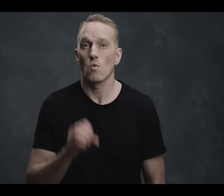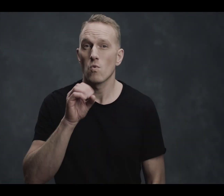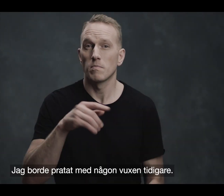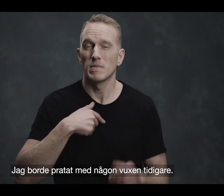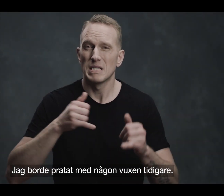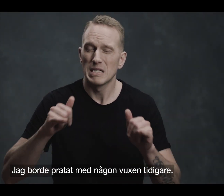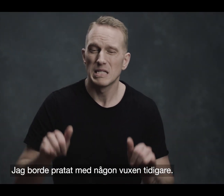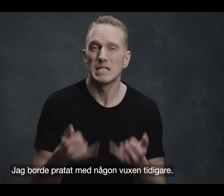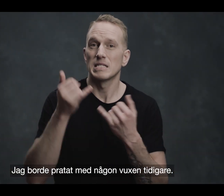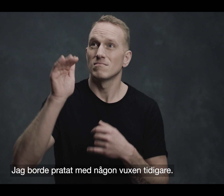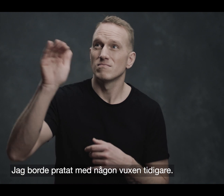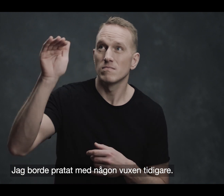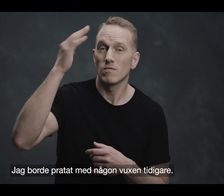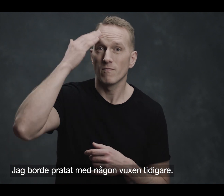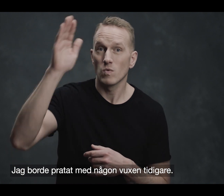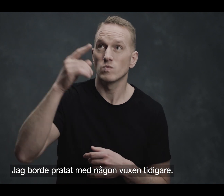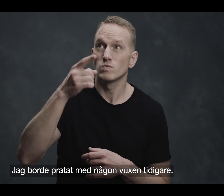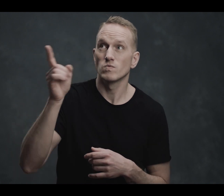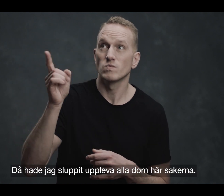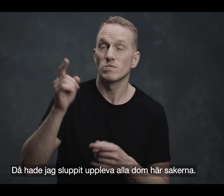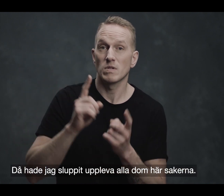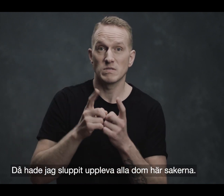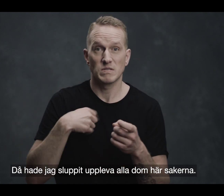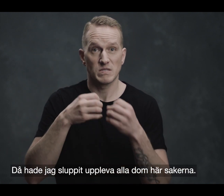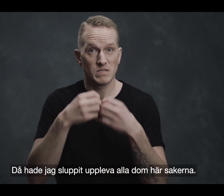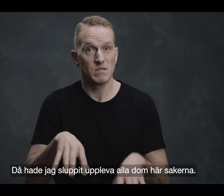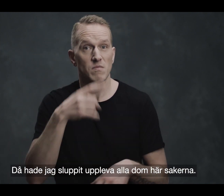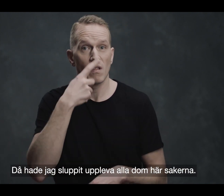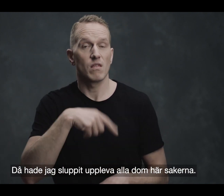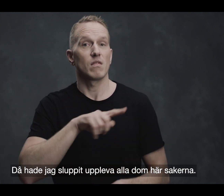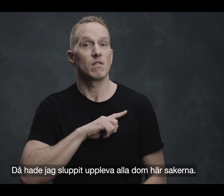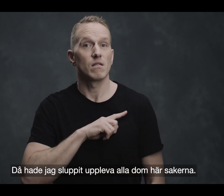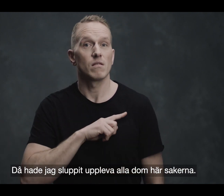Jag borde prata med de vuxen tidigare. Då kanske jag hade sluppigt upplevt alla de här sakerna.